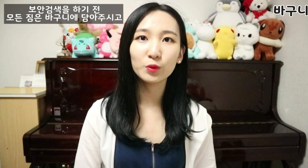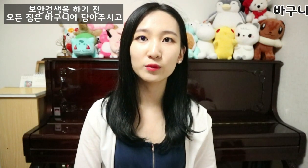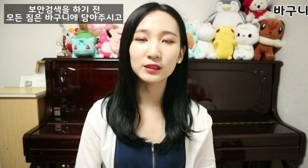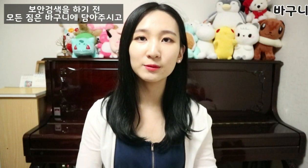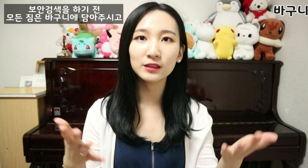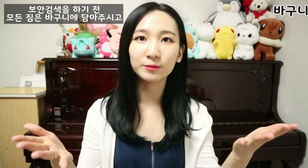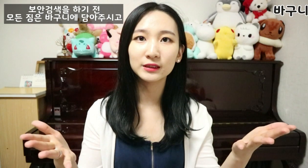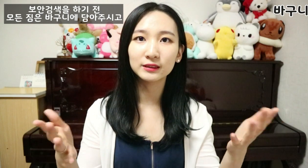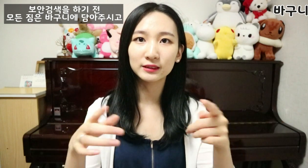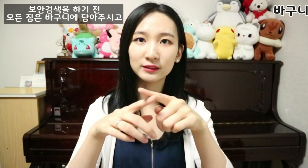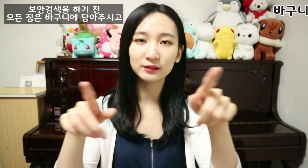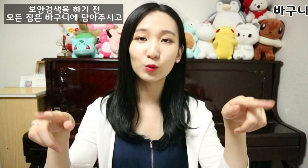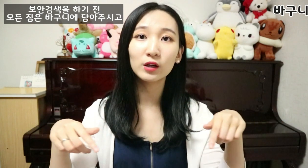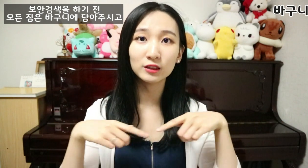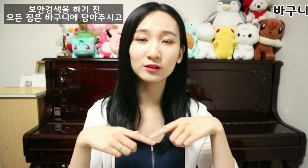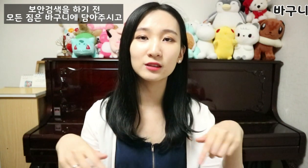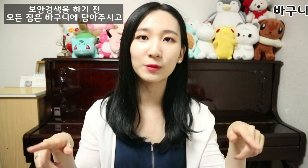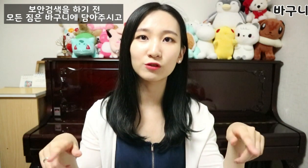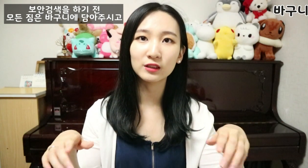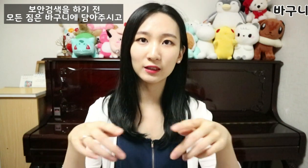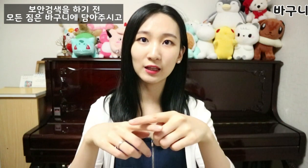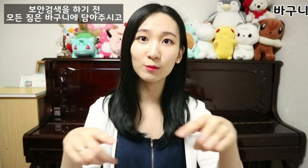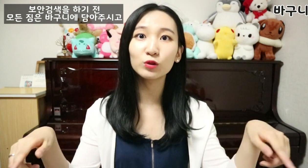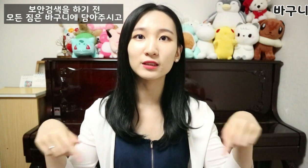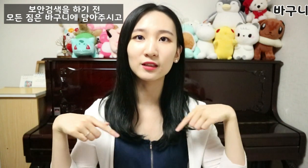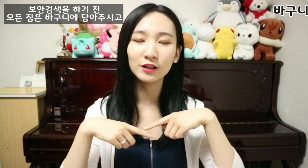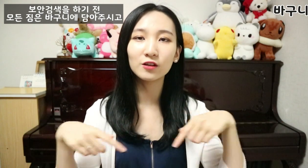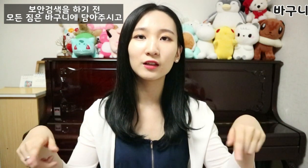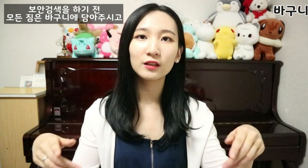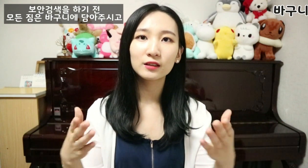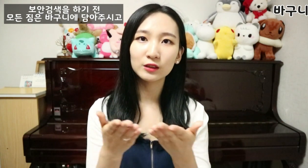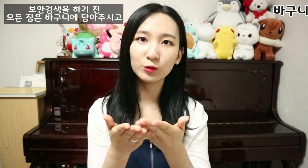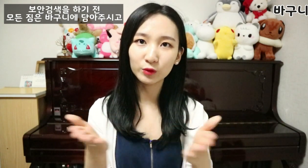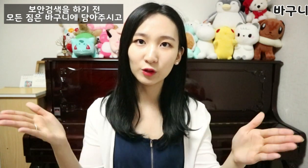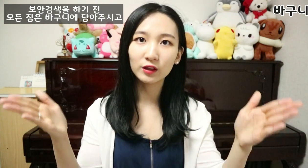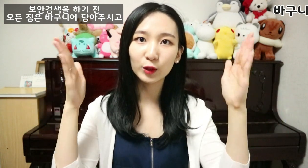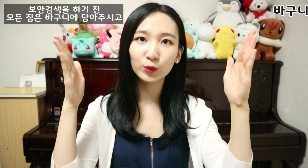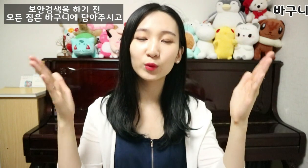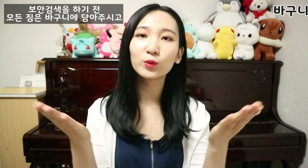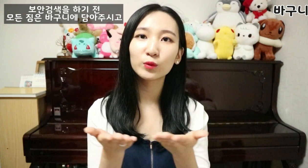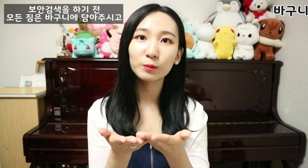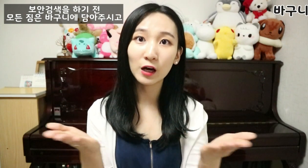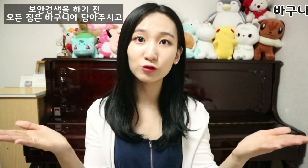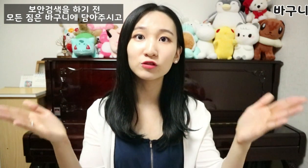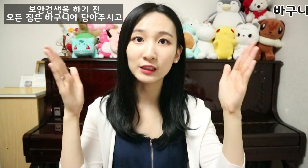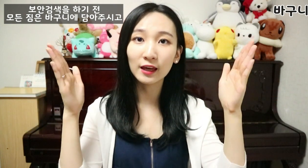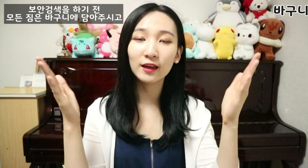짐을 담는 공항에서 쓰는 바구니가 네모나잖아요. 그래서 이렇게 해도 바구니에